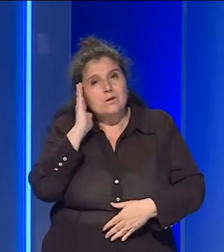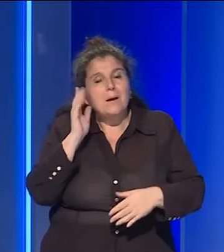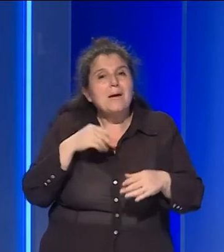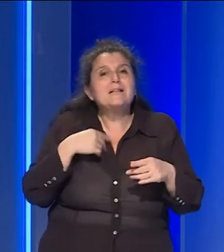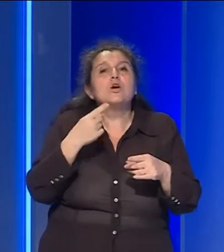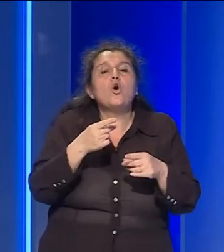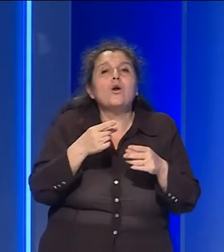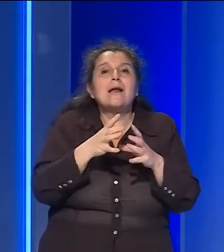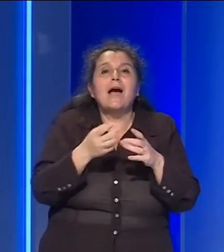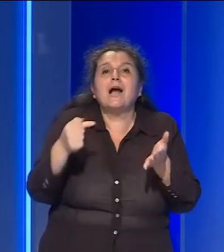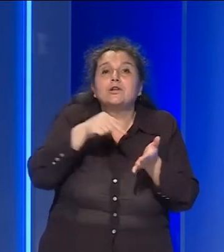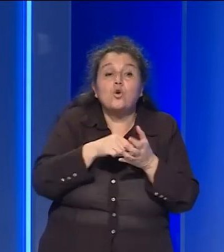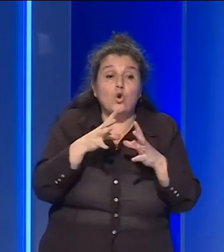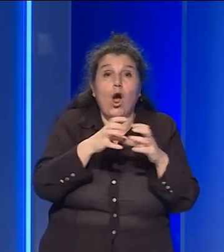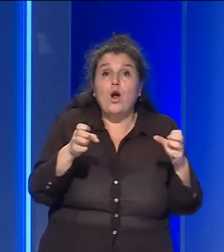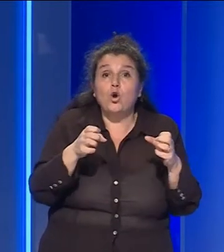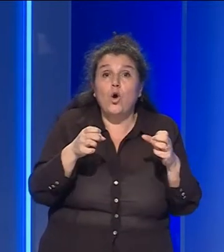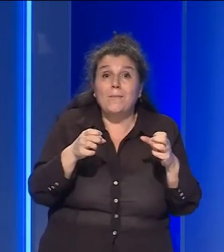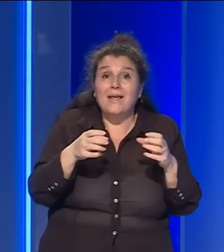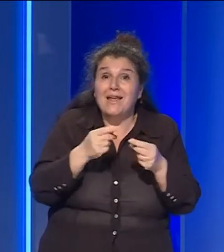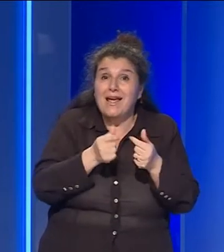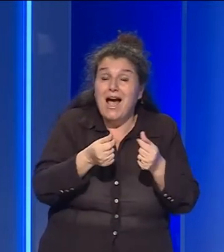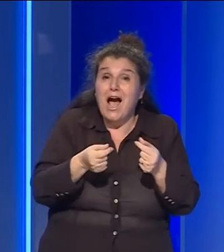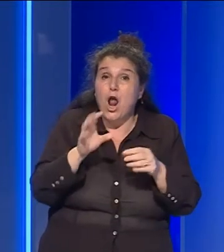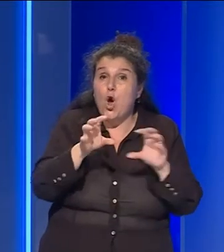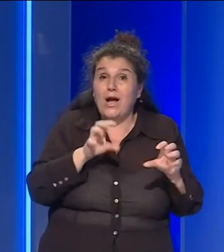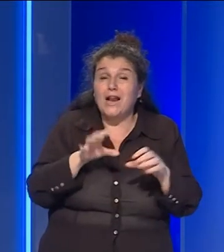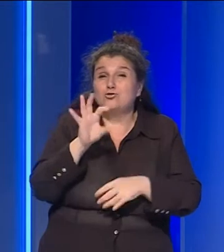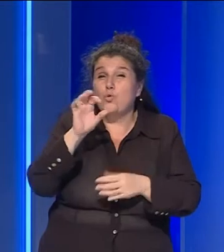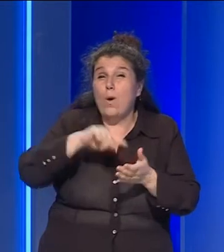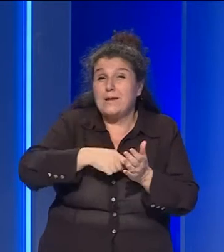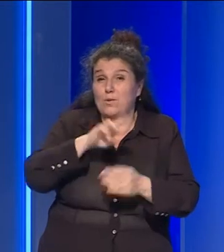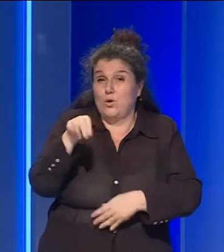sull'economia locale si stima di oltre 50 milioni di euro.